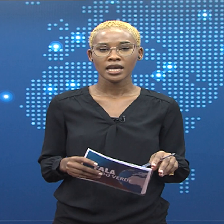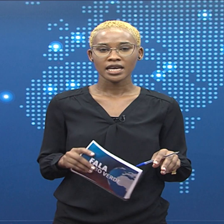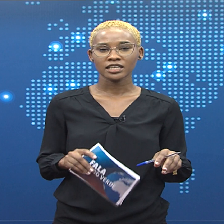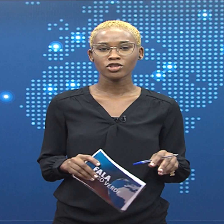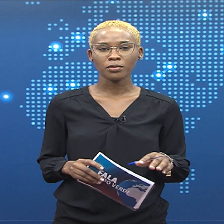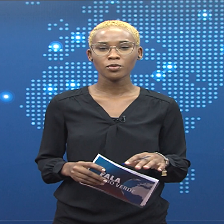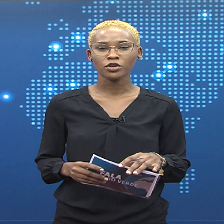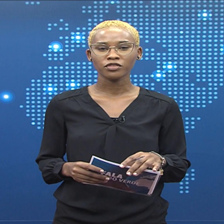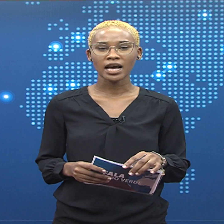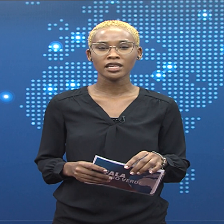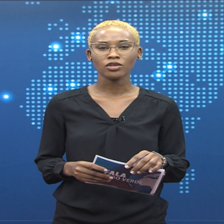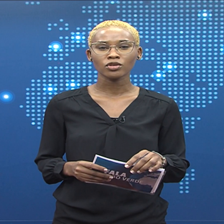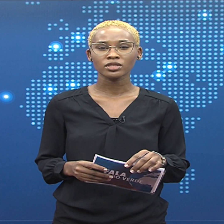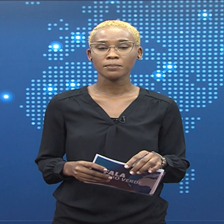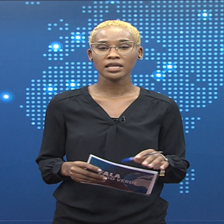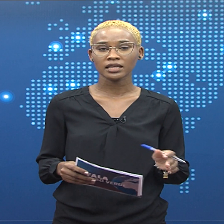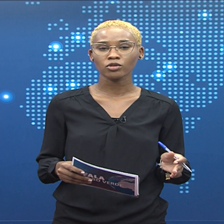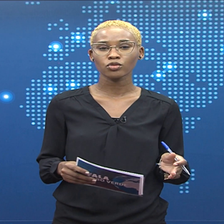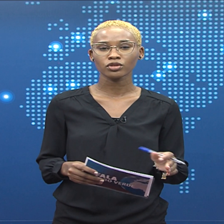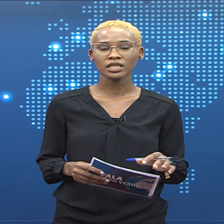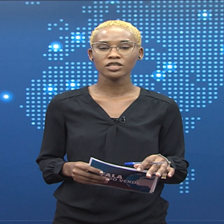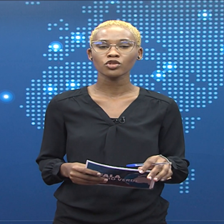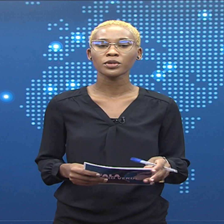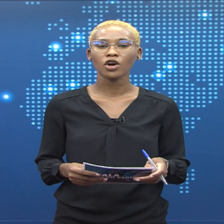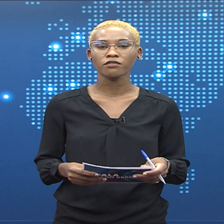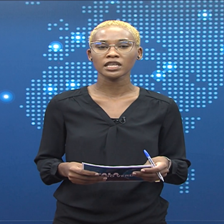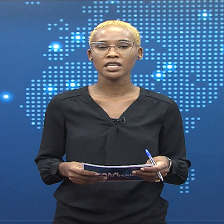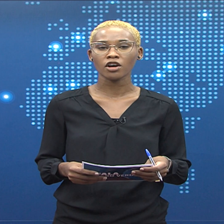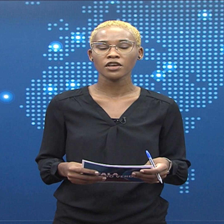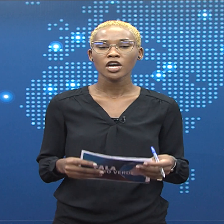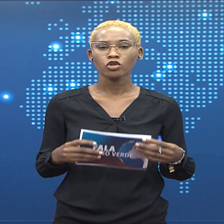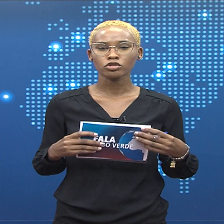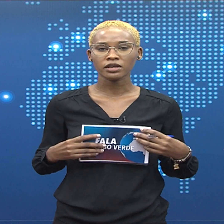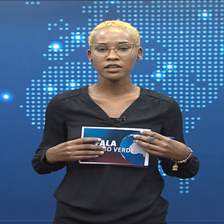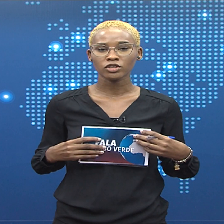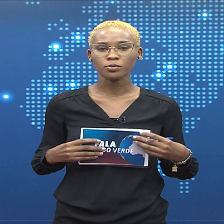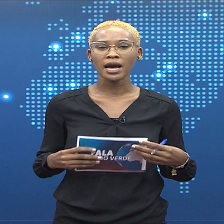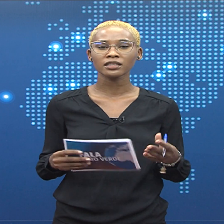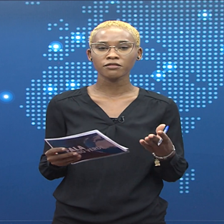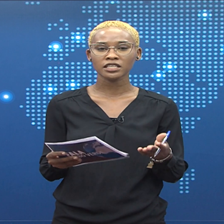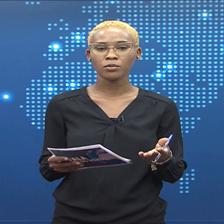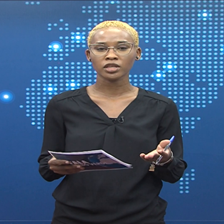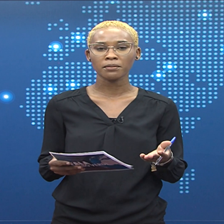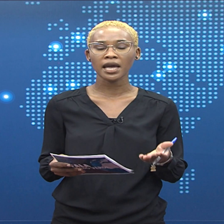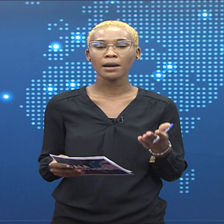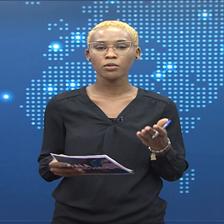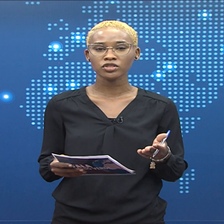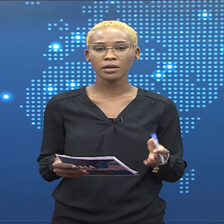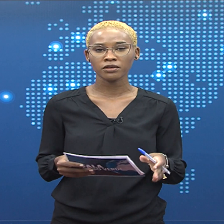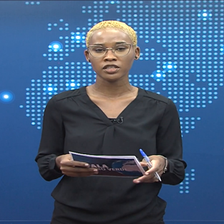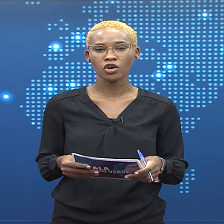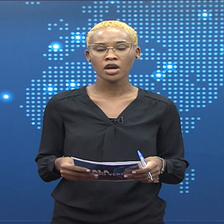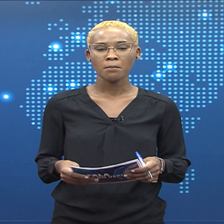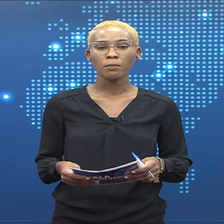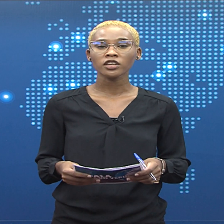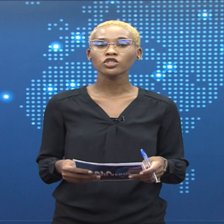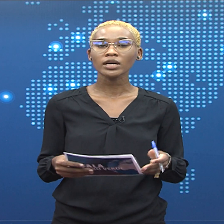E assim, no topo e um ponto final, nós plantamos notícias sobre Covid-19. Nós nos fazemos parte e fazemos também a posta na